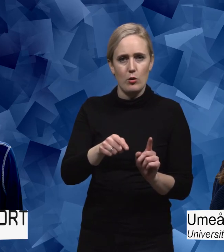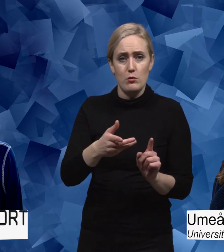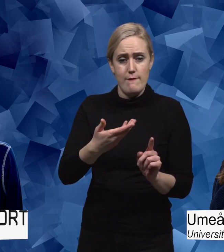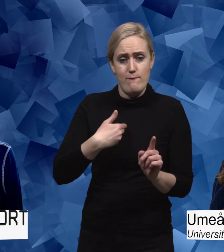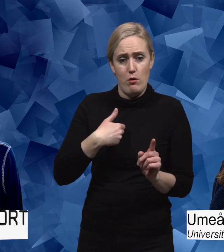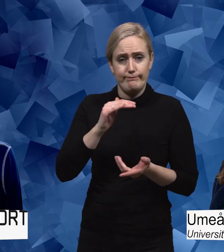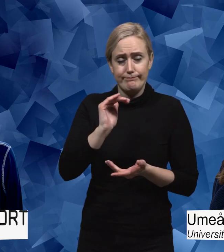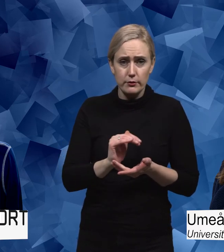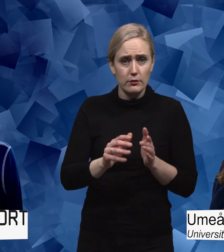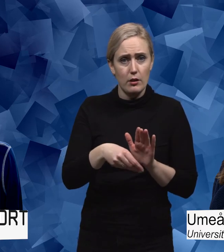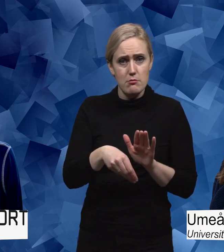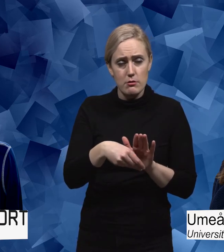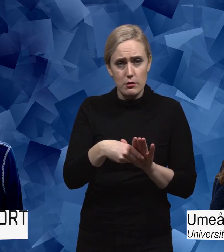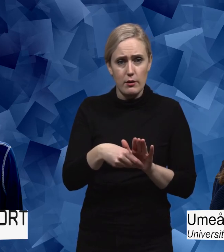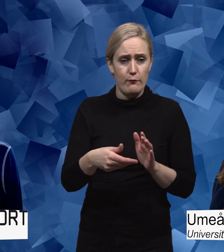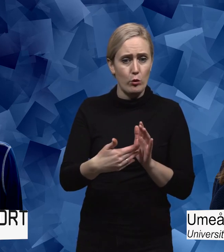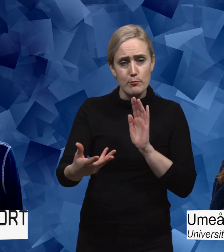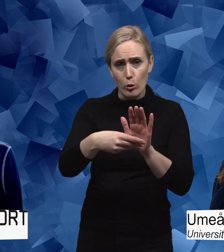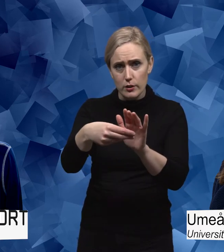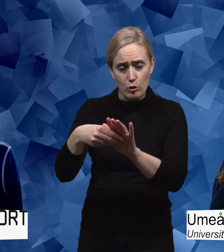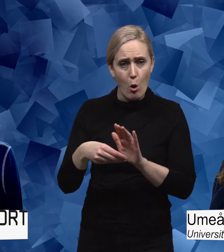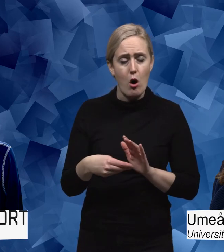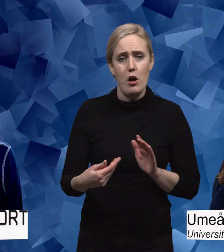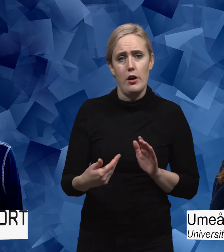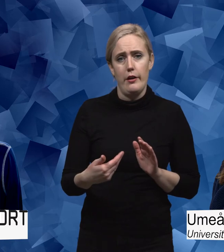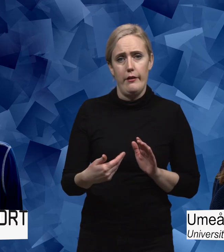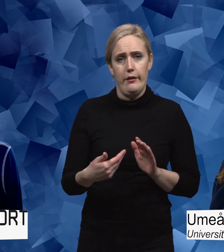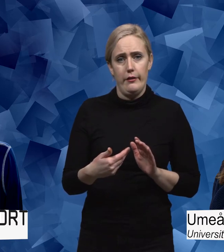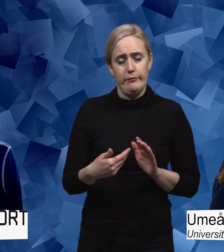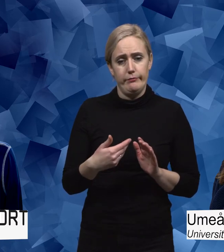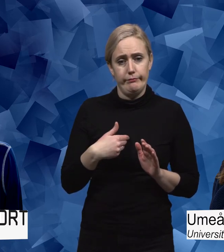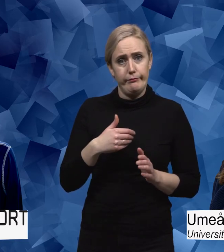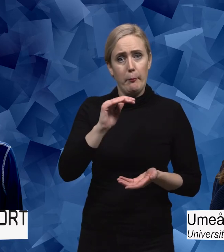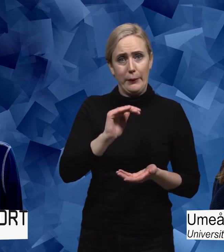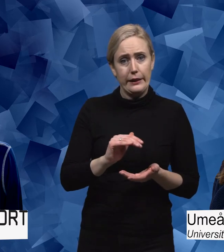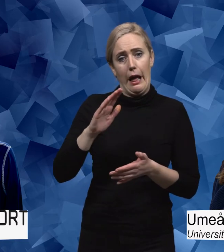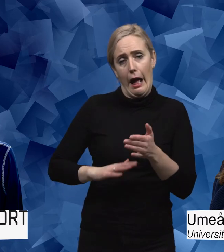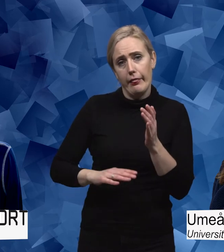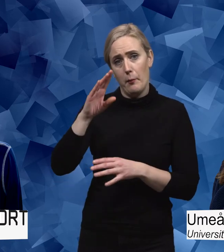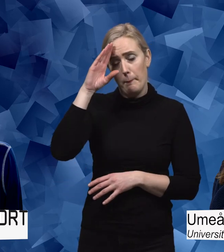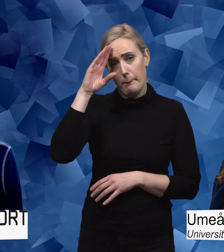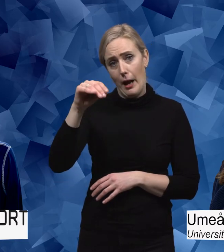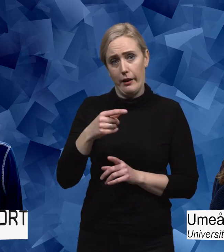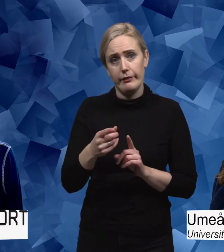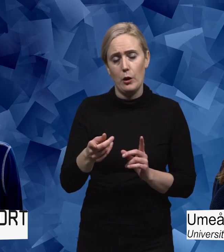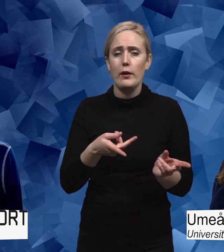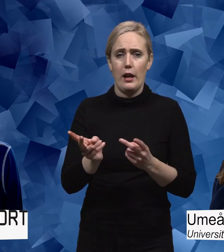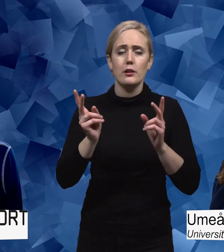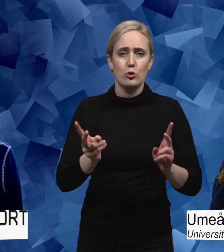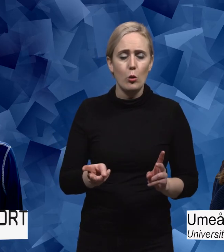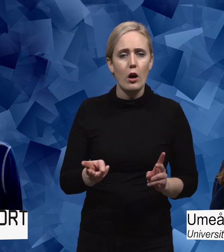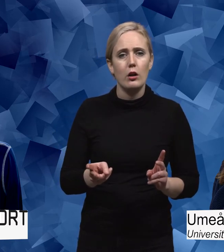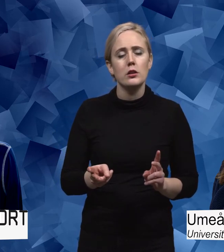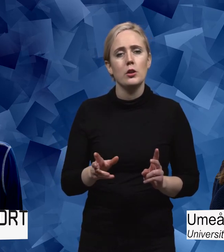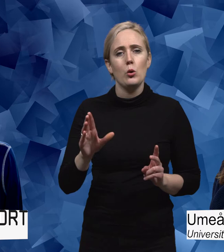mindre sponsormedel för att kvinnor generellt får mindre sponsring än vad manliga idrotter får generellt. Och